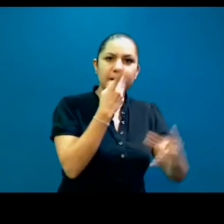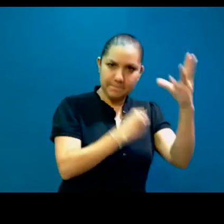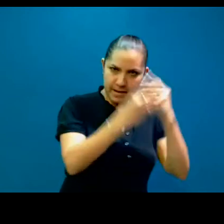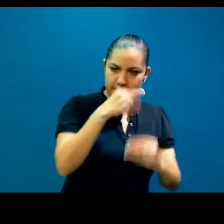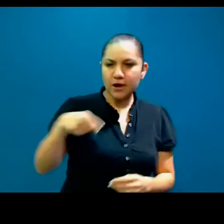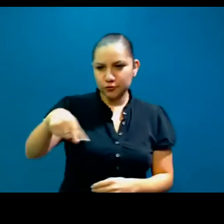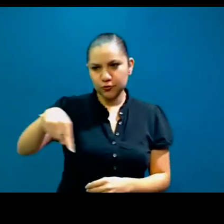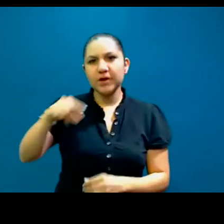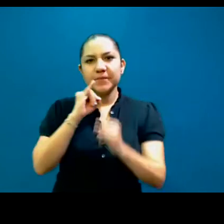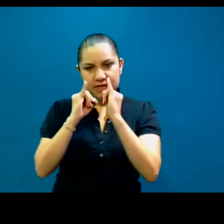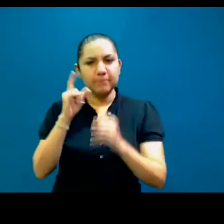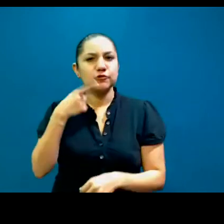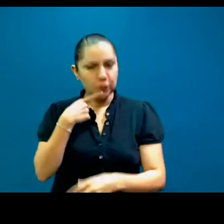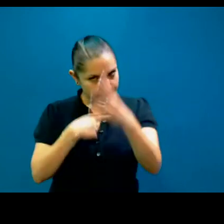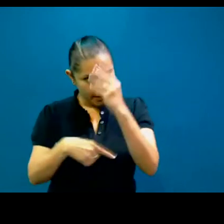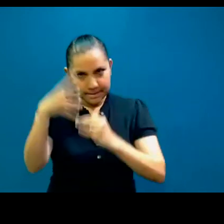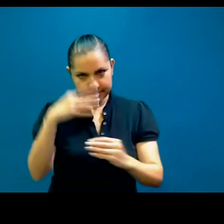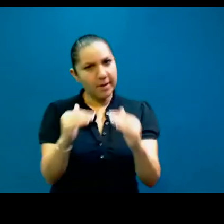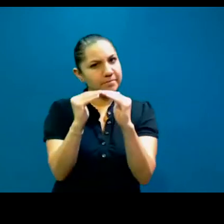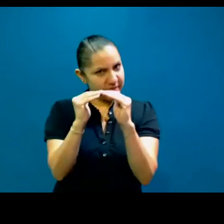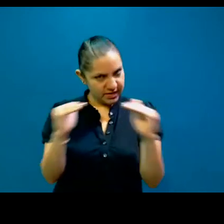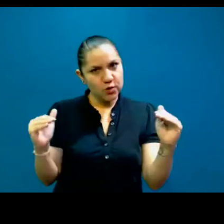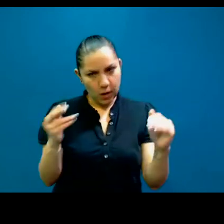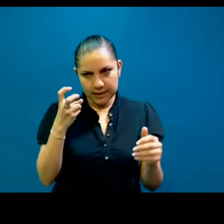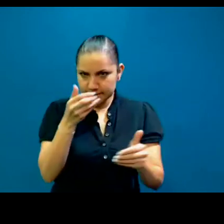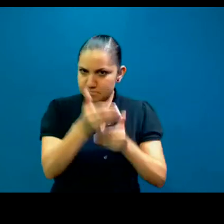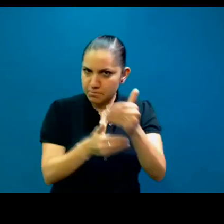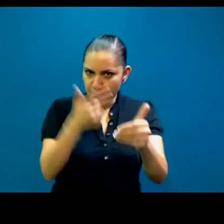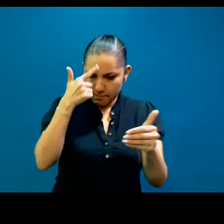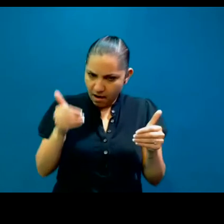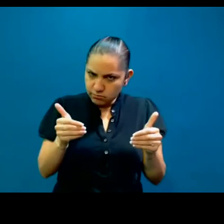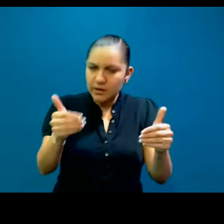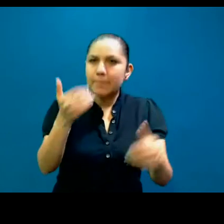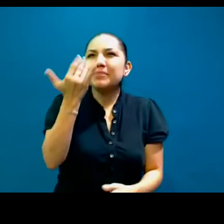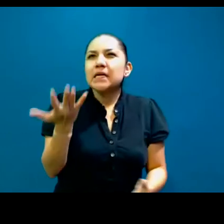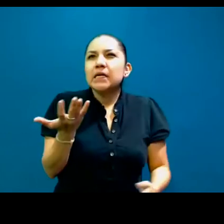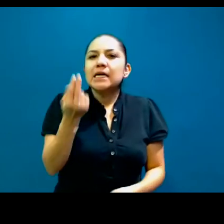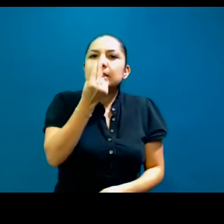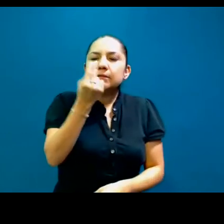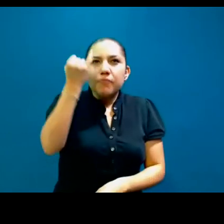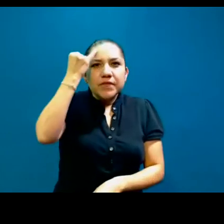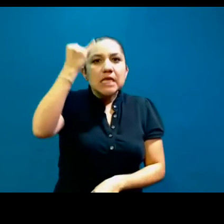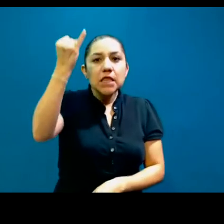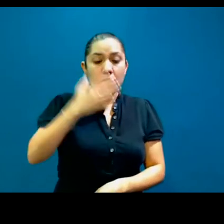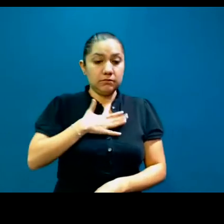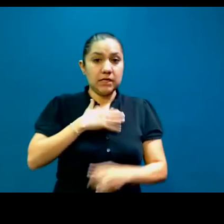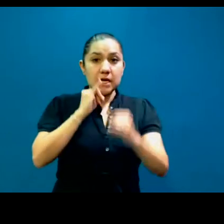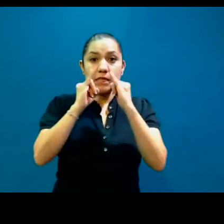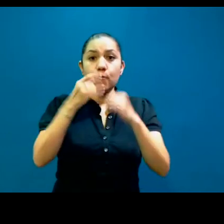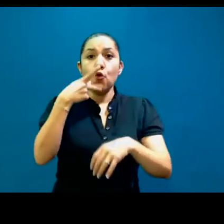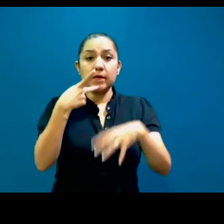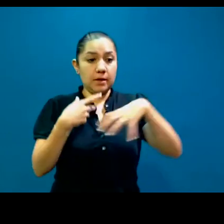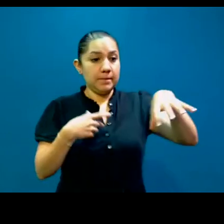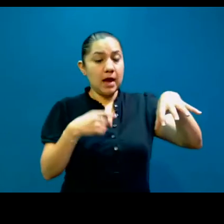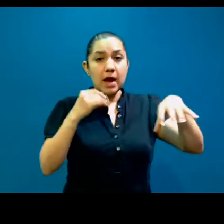profesionales, tanto sordos como oyentes, y dejar un poco esta categorización de, ah, intérpretes sordos, ah, intérpretes oyentes, ¿no? O sea,